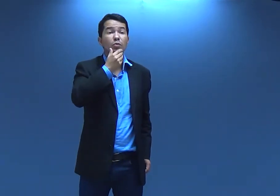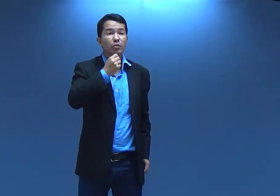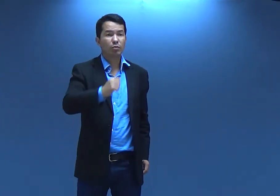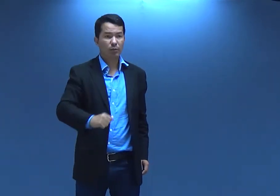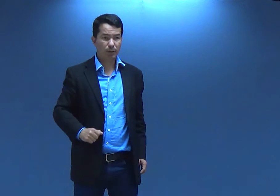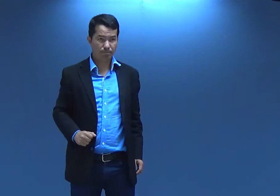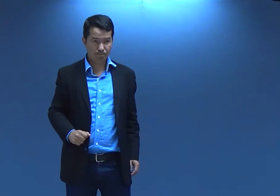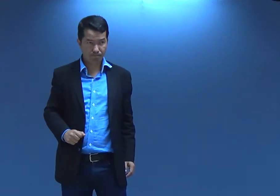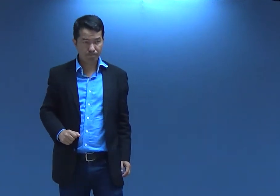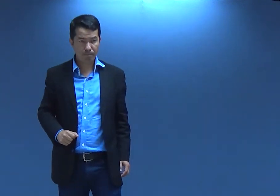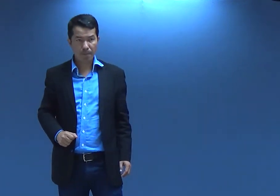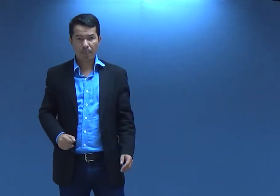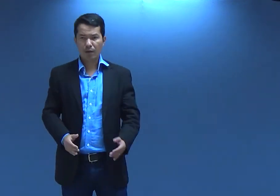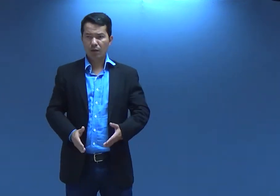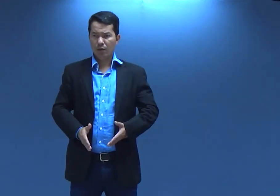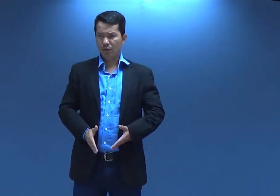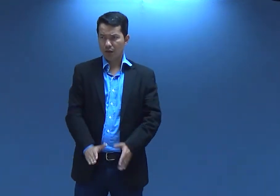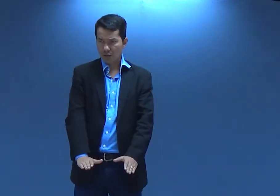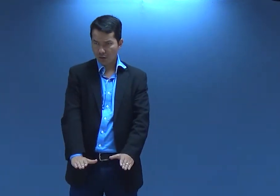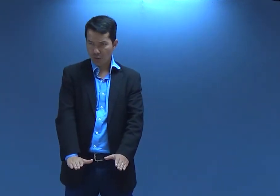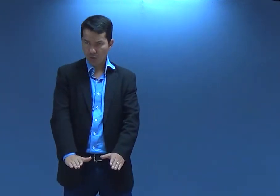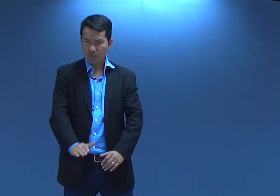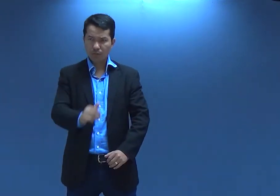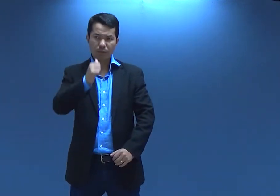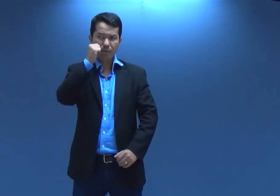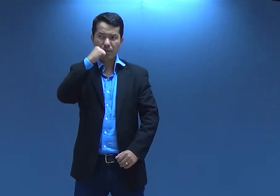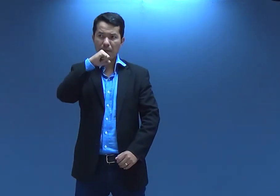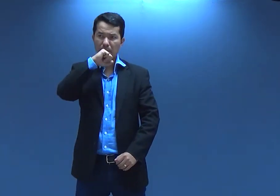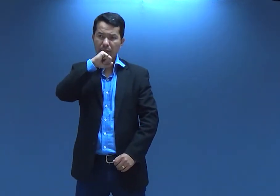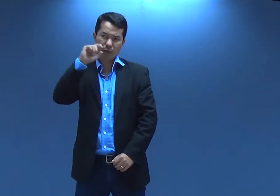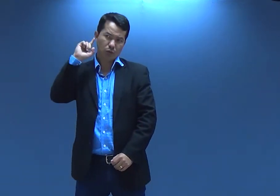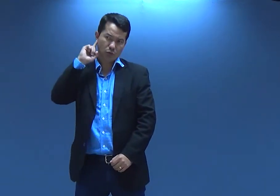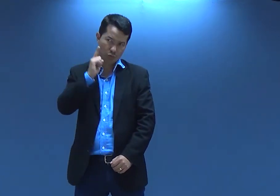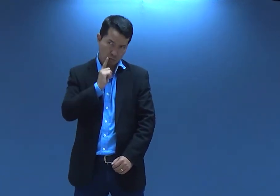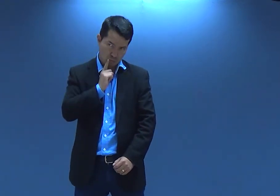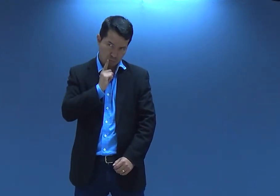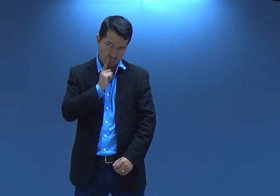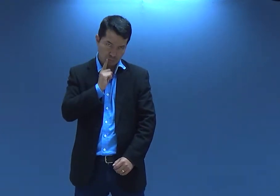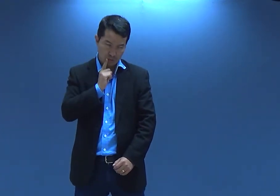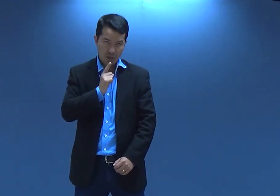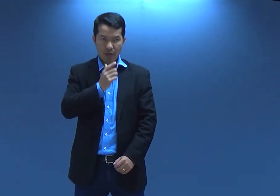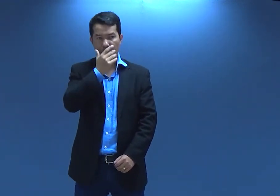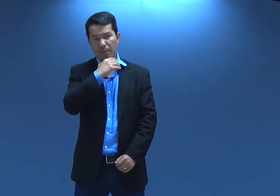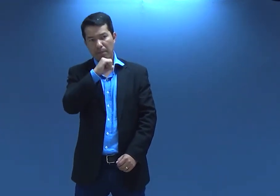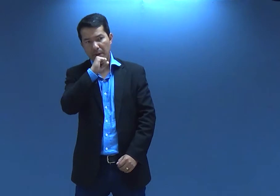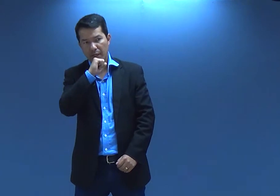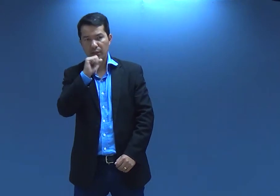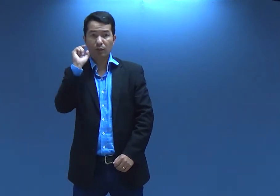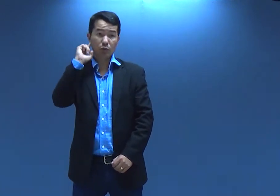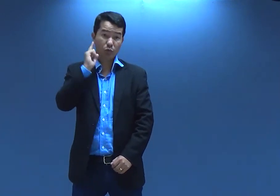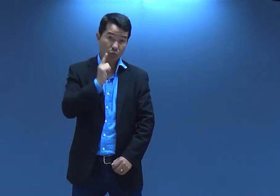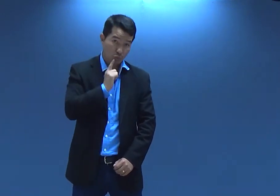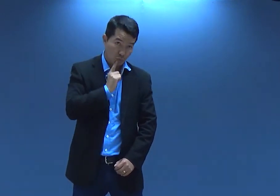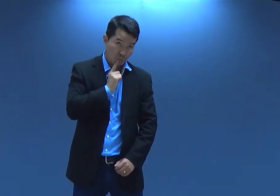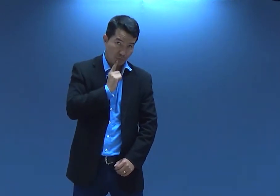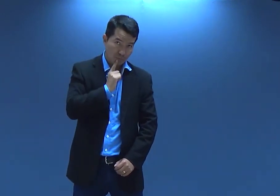história de um homem que nasceu e a mãe dele era surda e o pai era